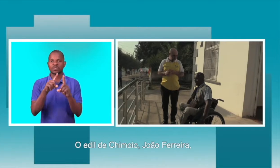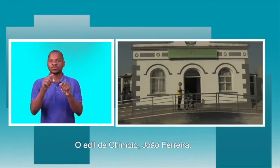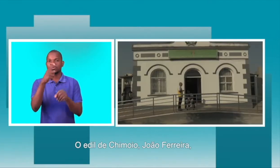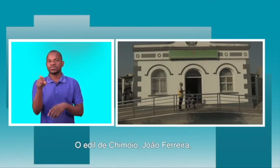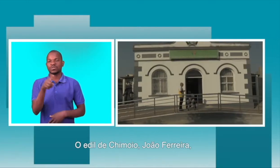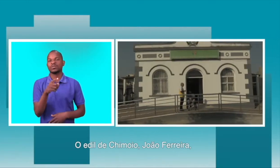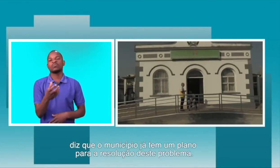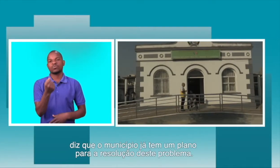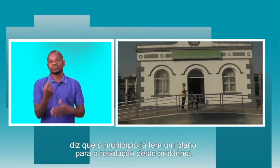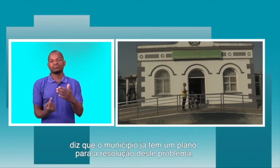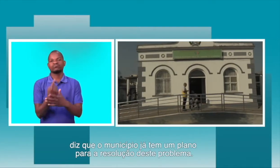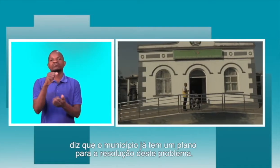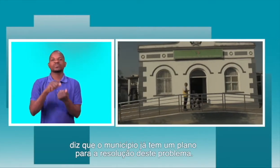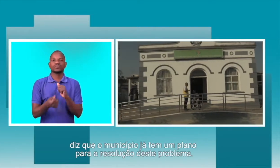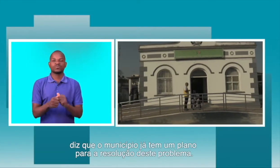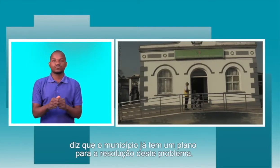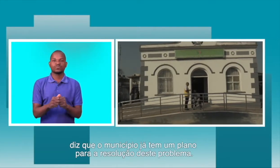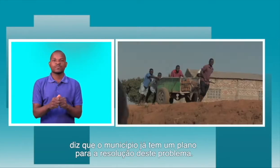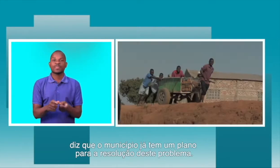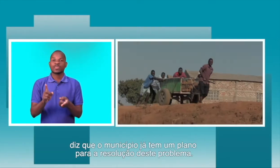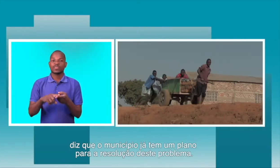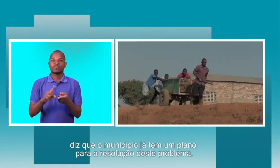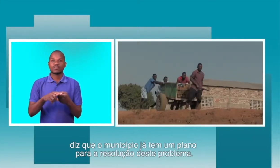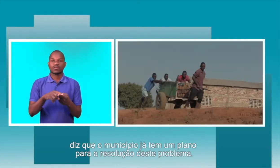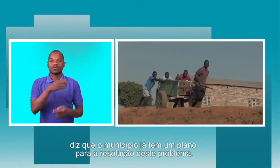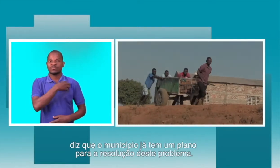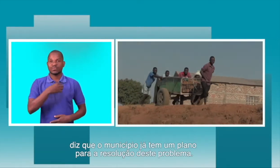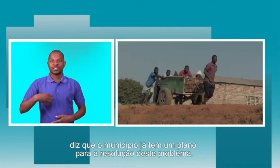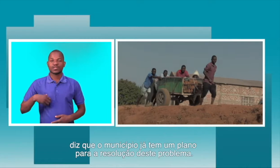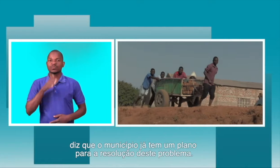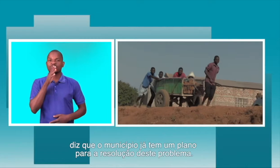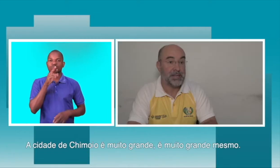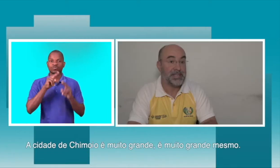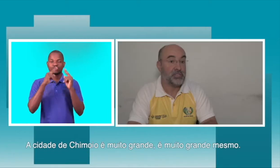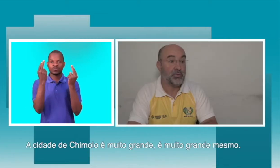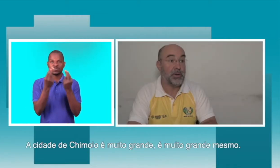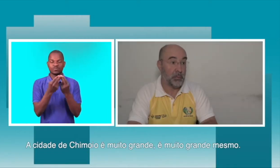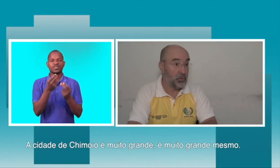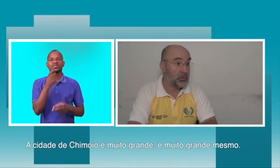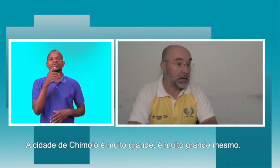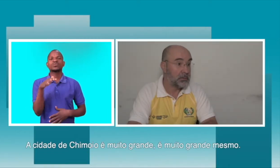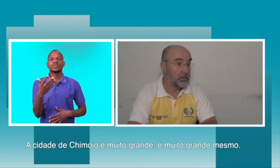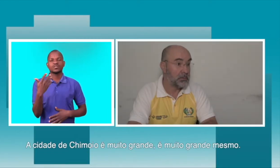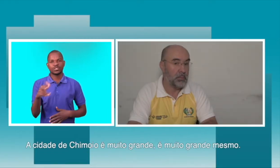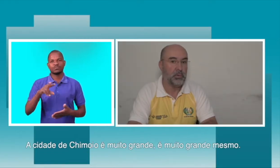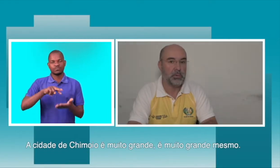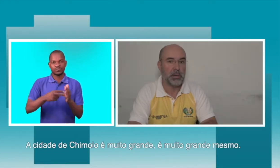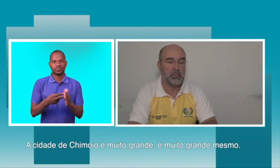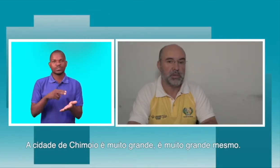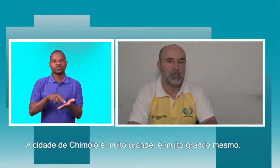Ferreira, diz que o município já tem um plano para a resolução deste problema. A cidade de Chimoio é muito grande, é muito grande mesmo.